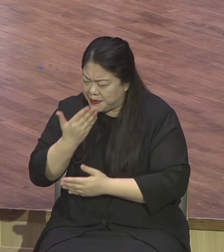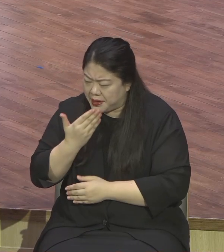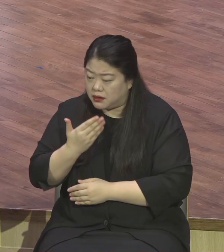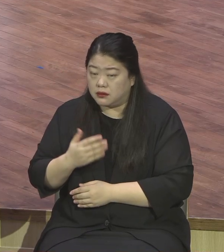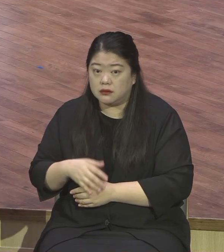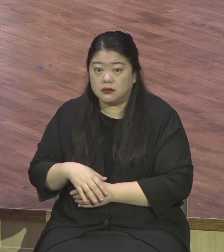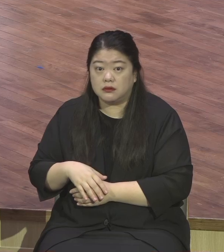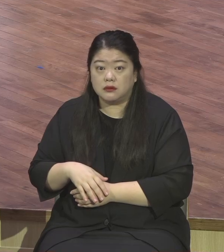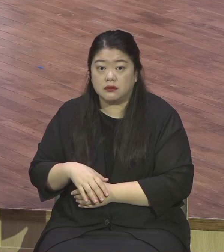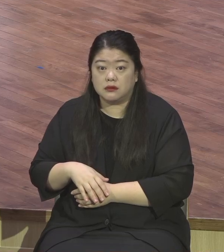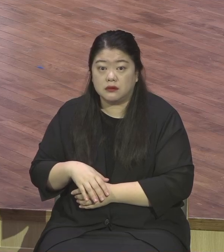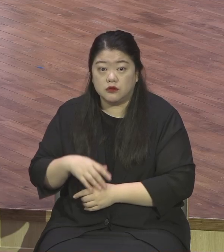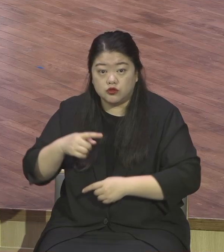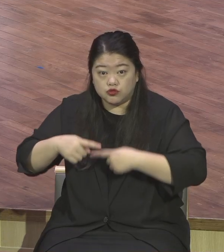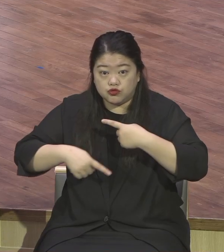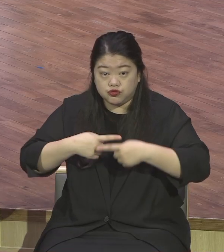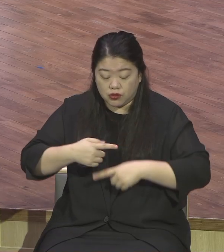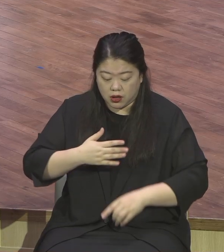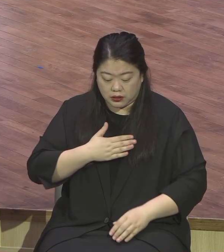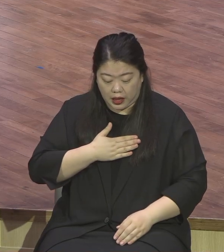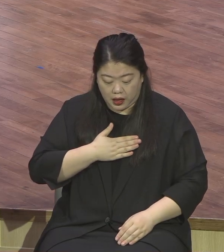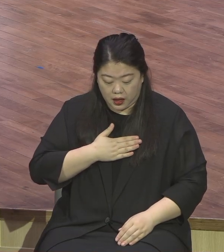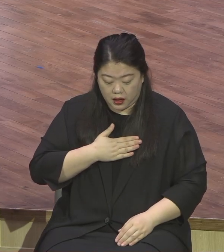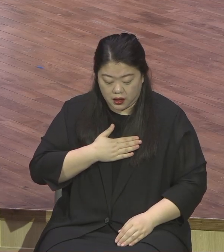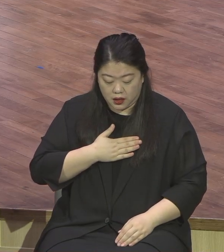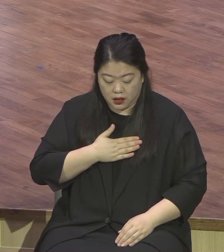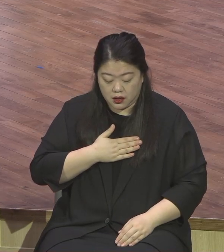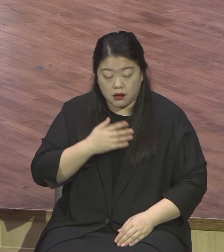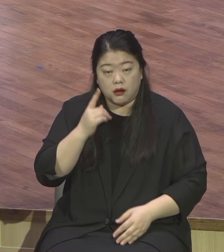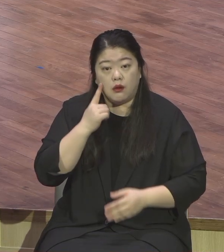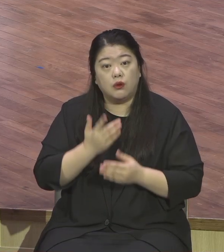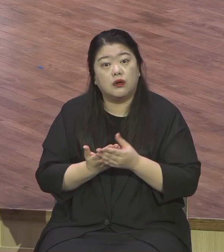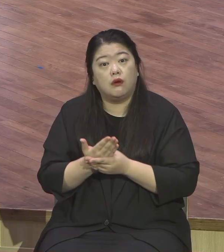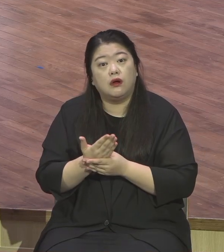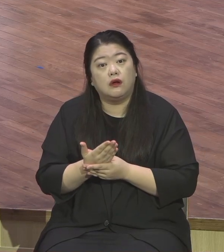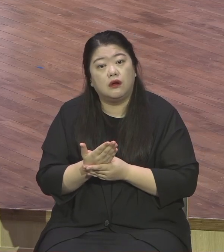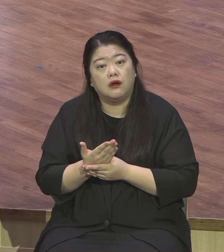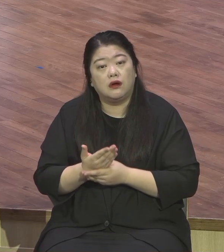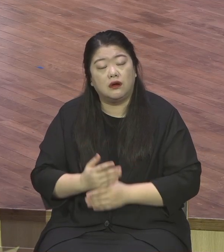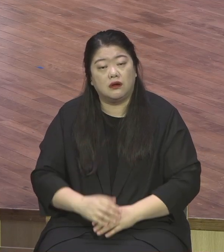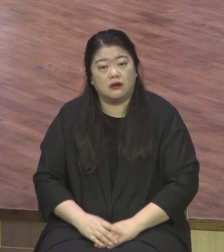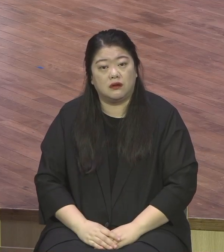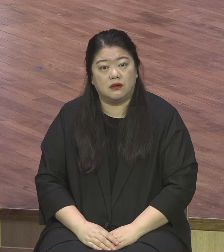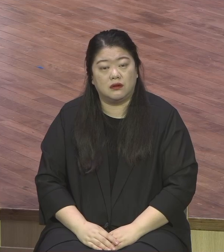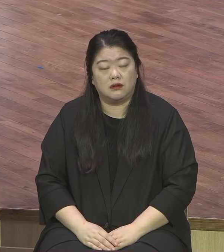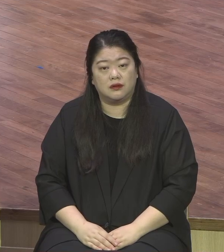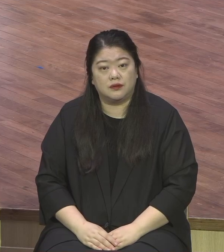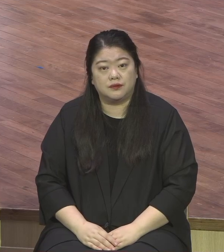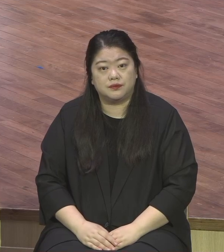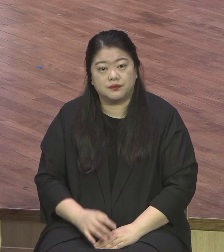나를 외치고 나를 주장하고 베드로는 결국